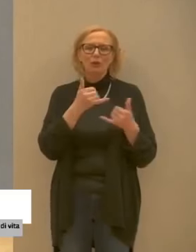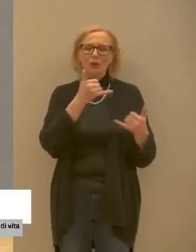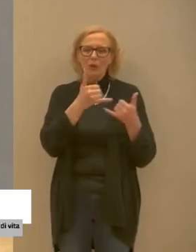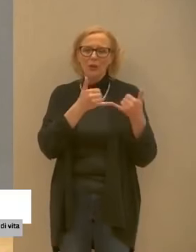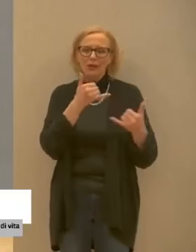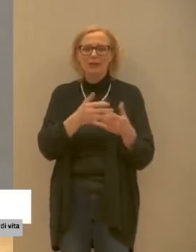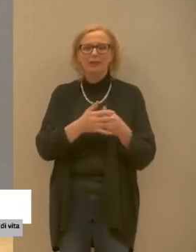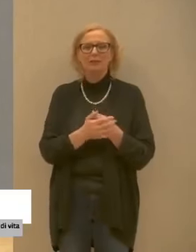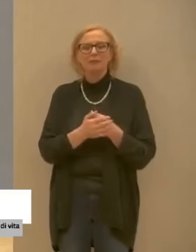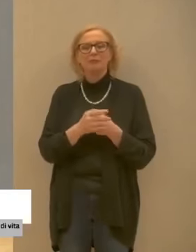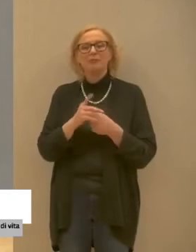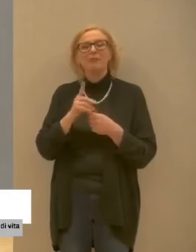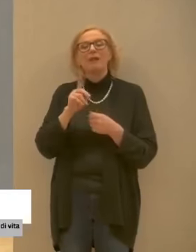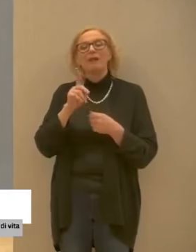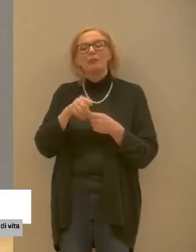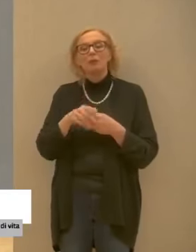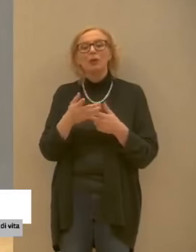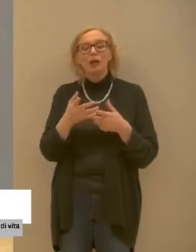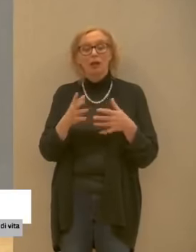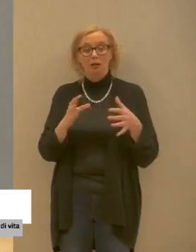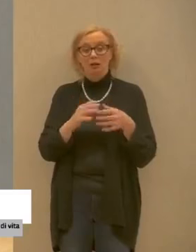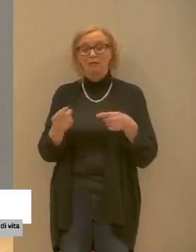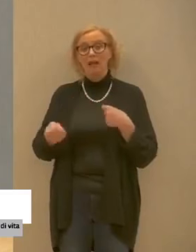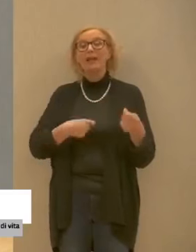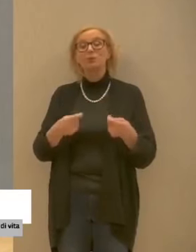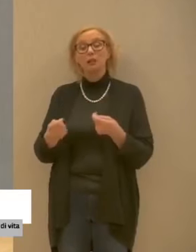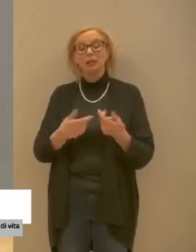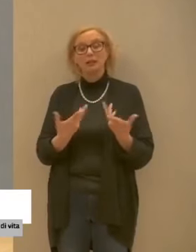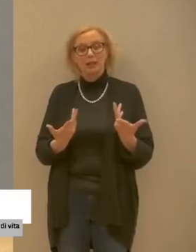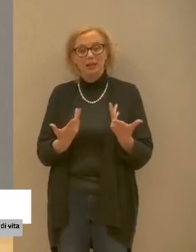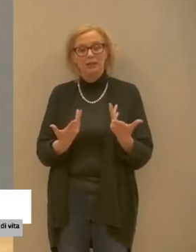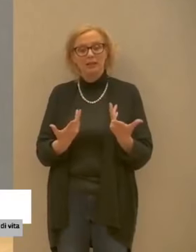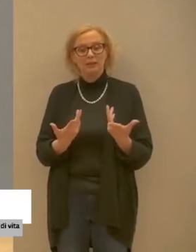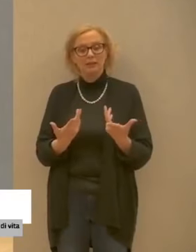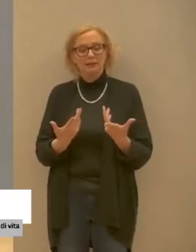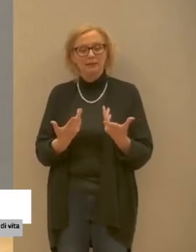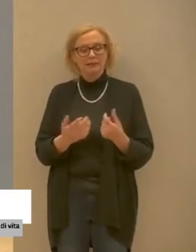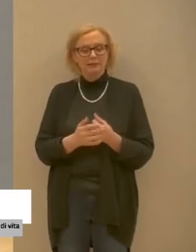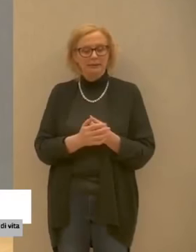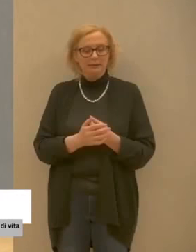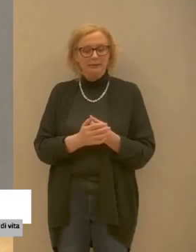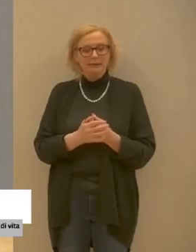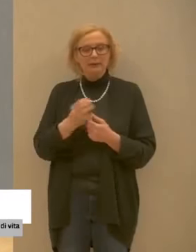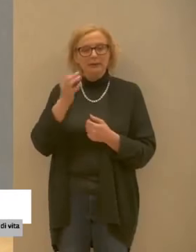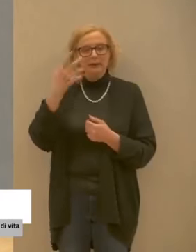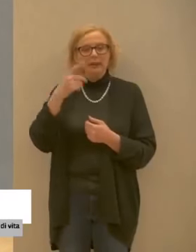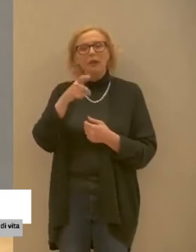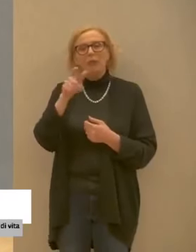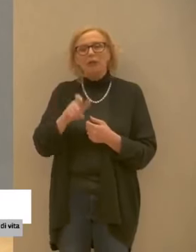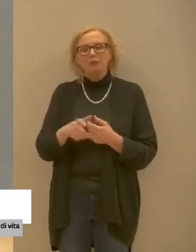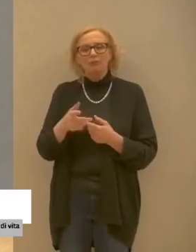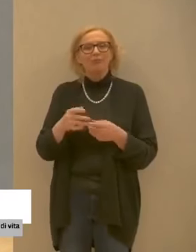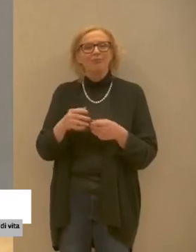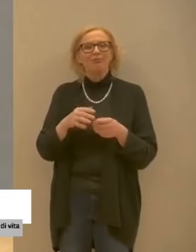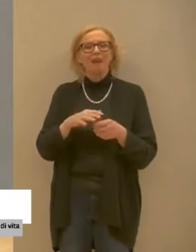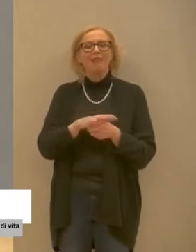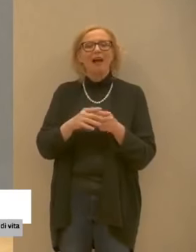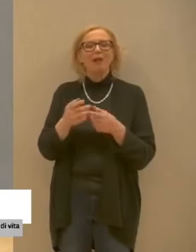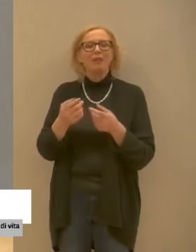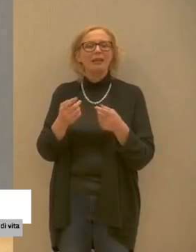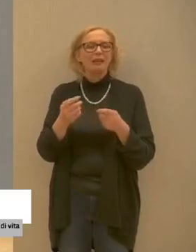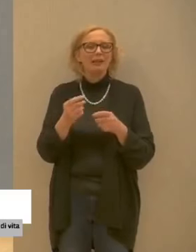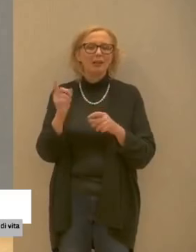anche nel fare la spesa e quando non si ha però la possibilità da parte dei familiari di procurare